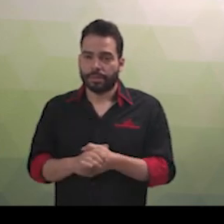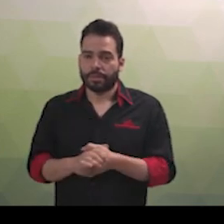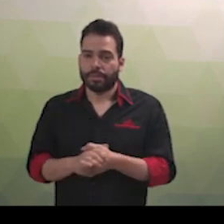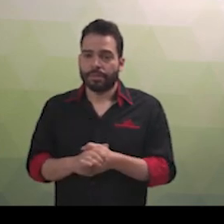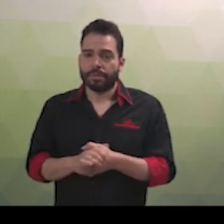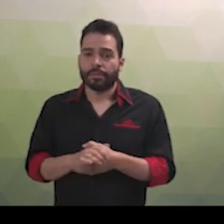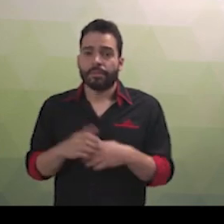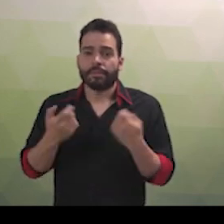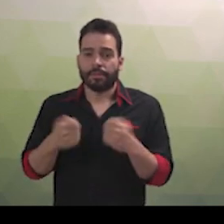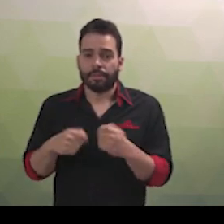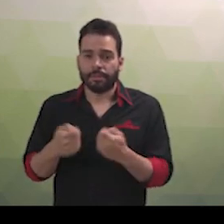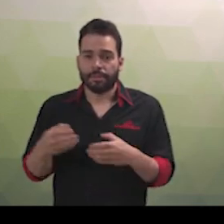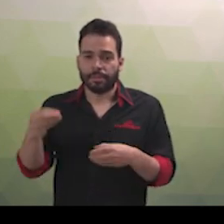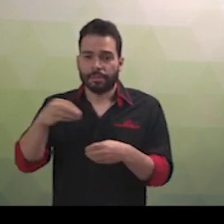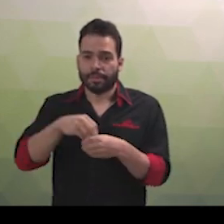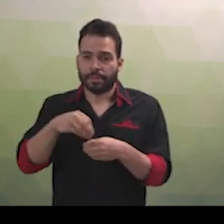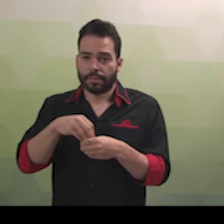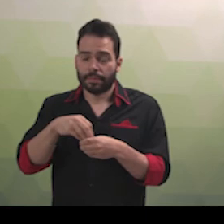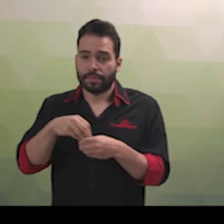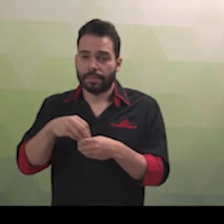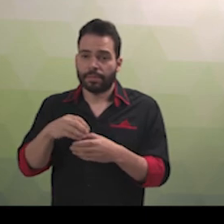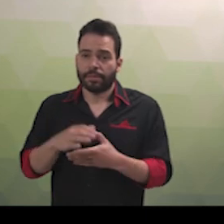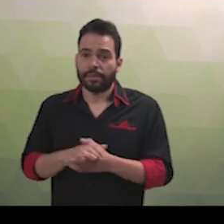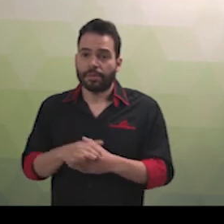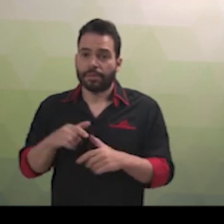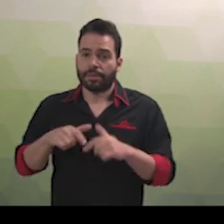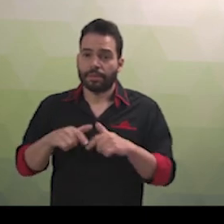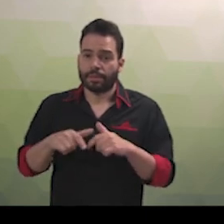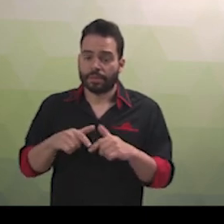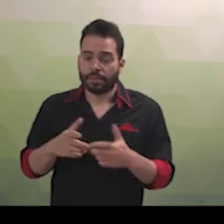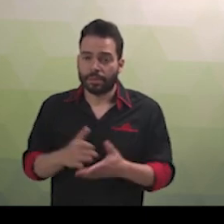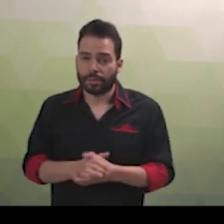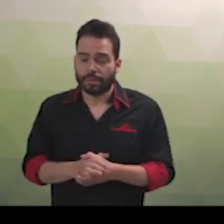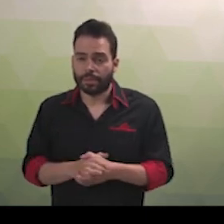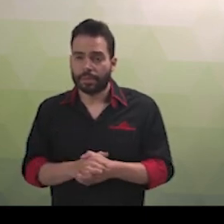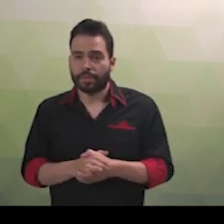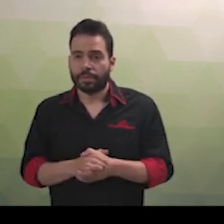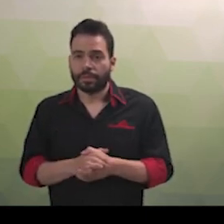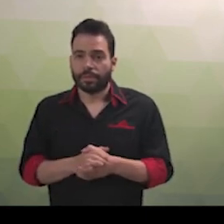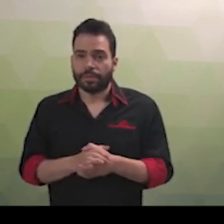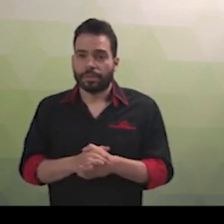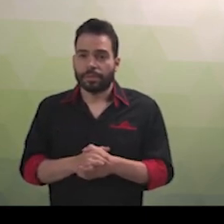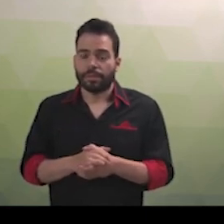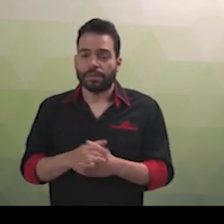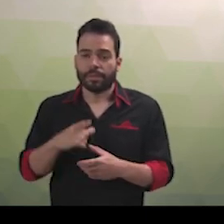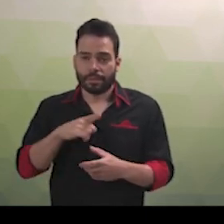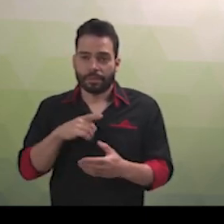intérprete de libras língua portuguesa para viabilizar o acesso à comunicação, à informação e à